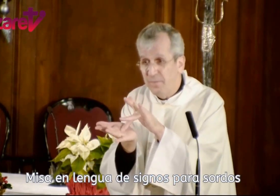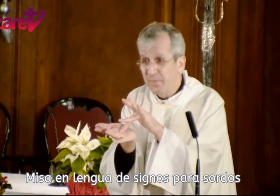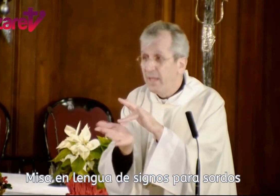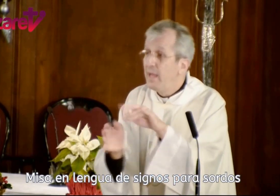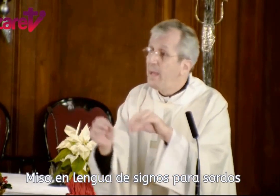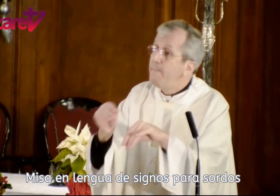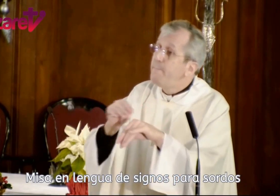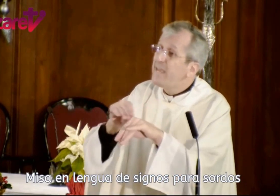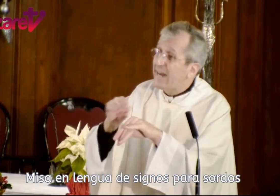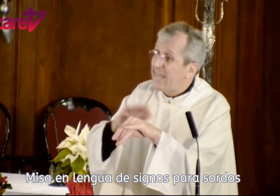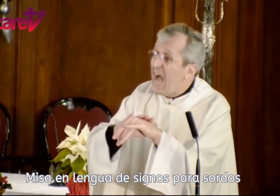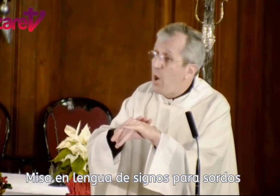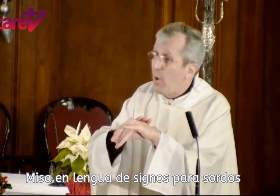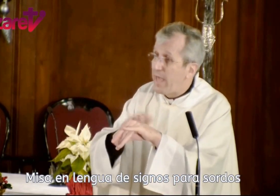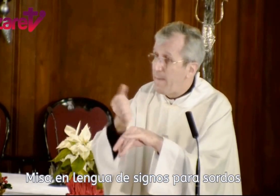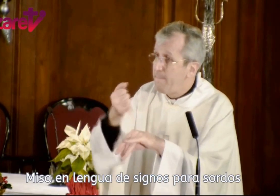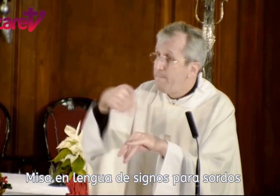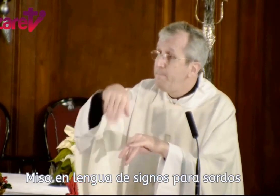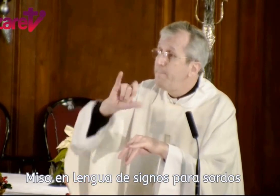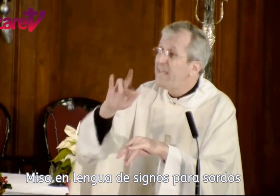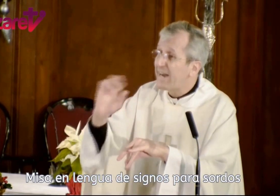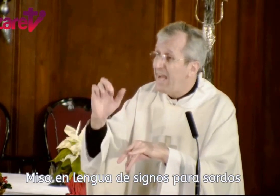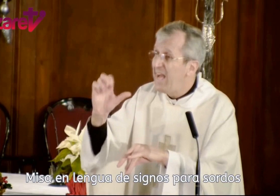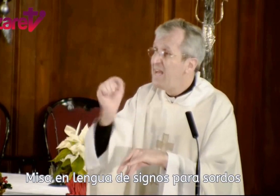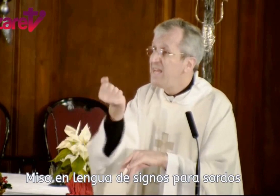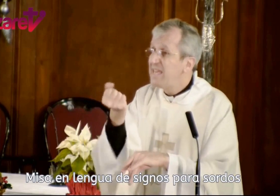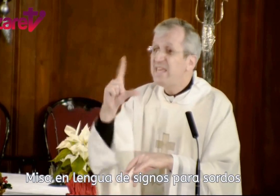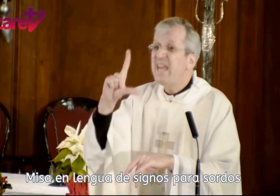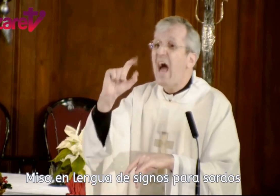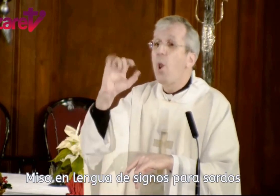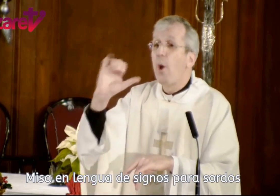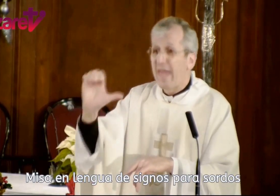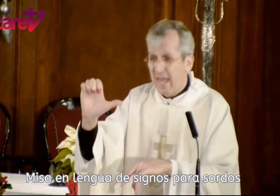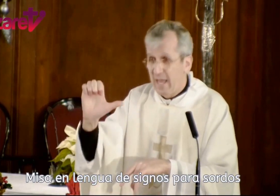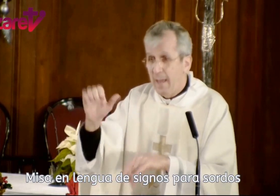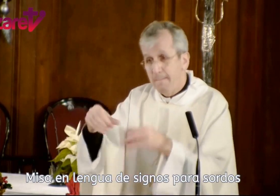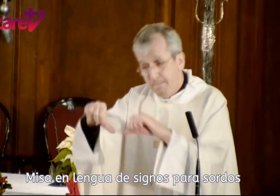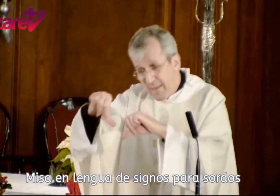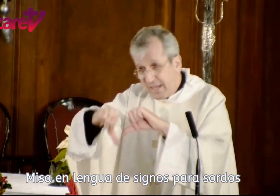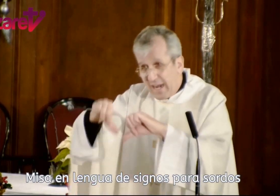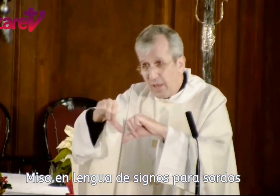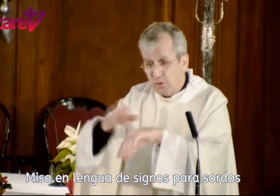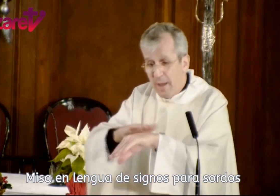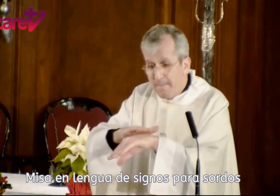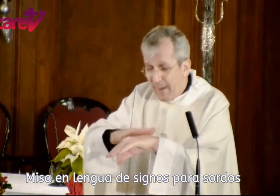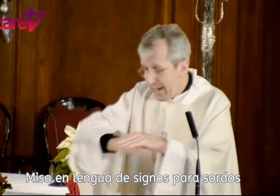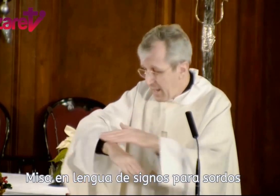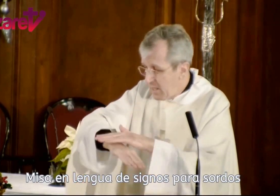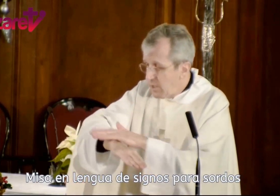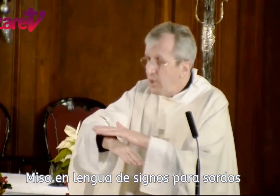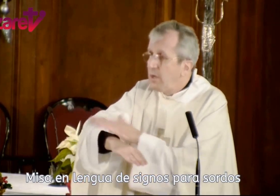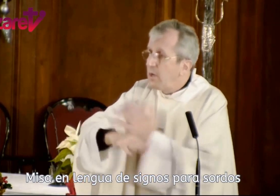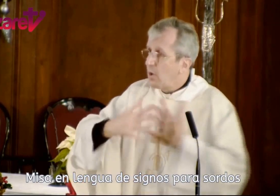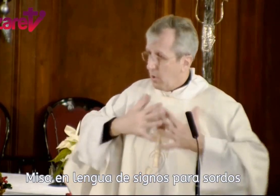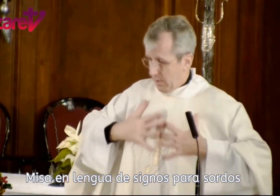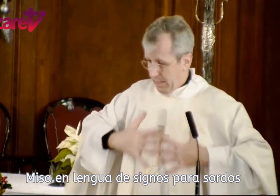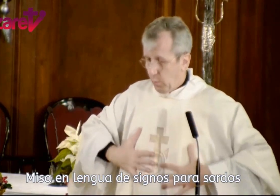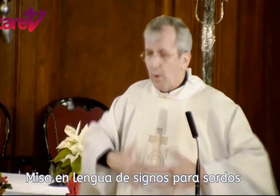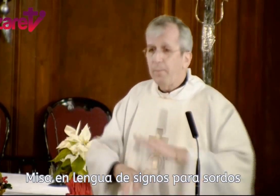mirra y aloe, mirra y aloe, mezclados para que el cuerpo